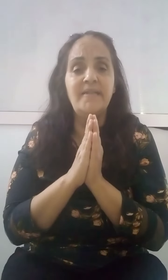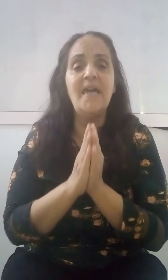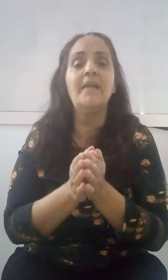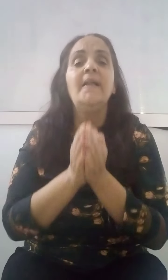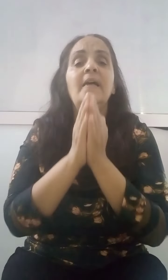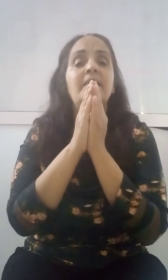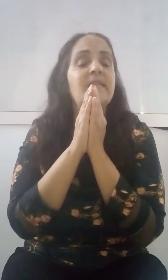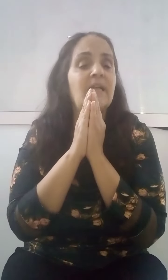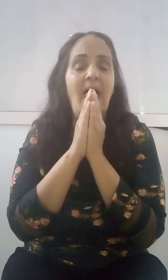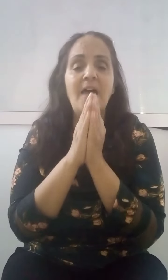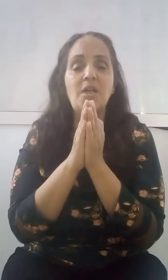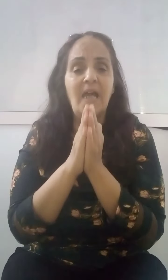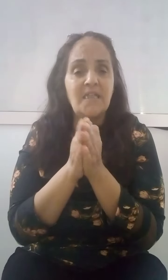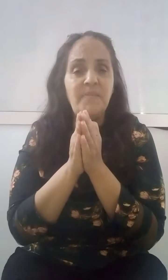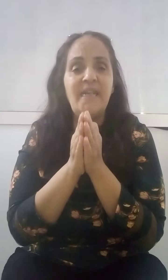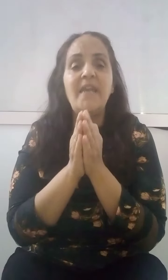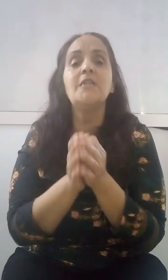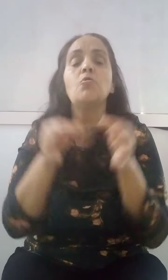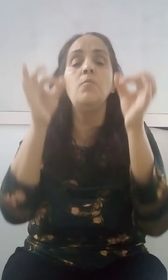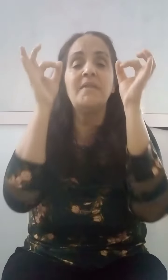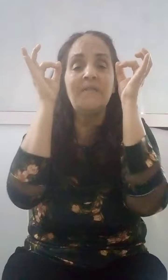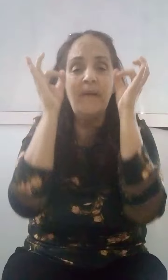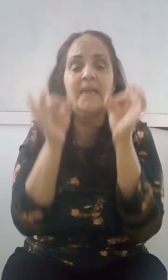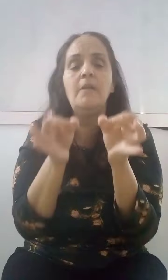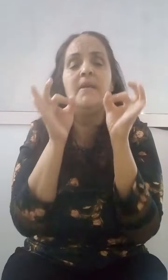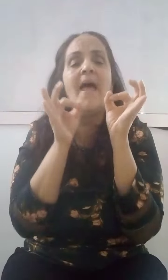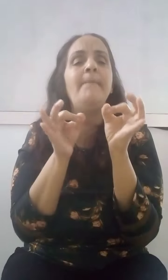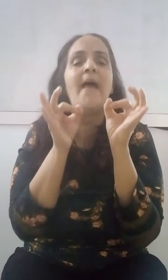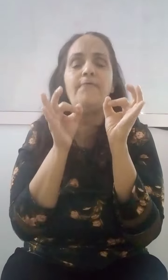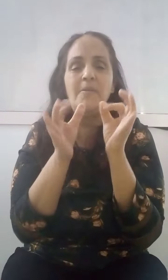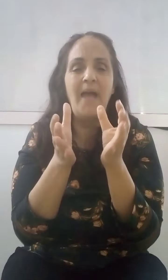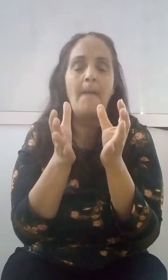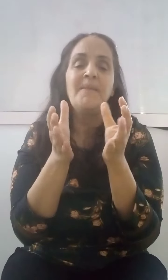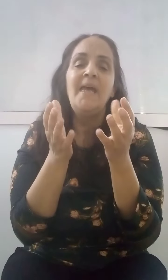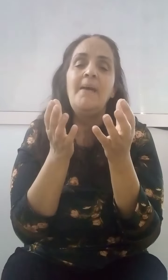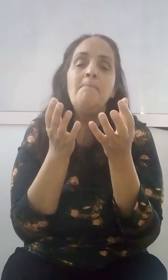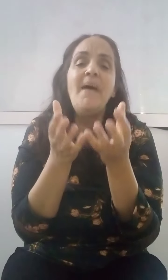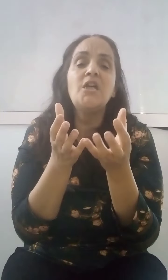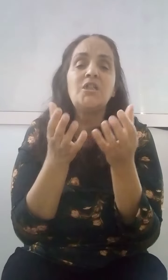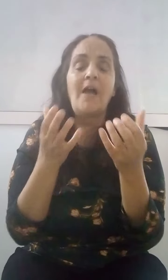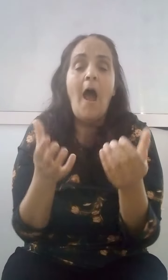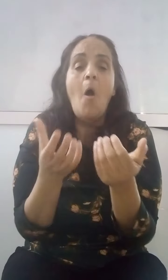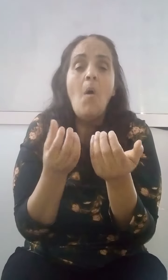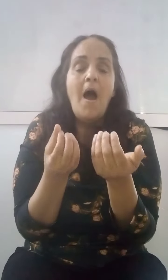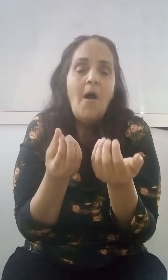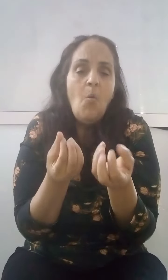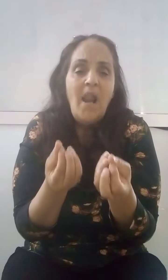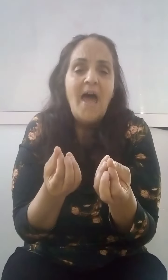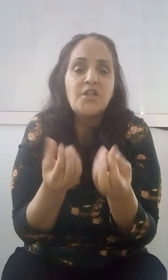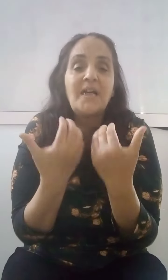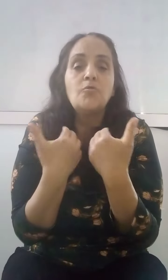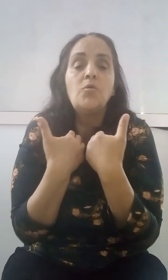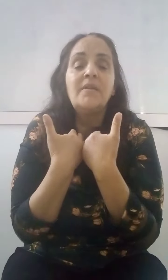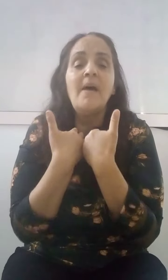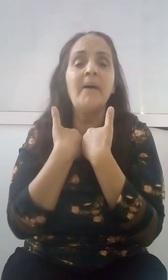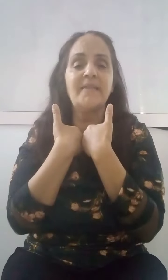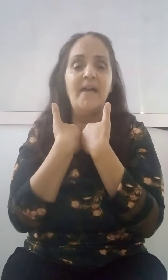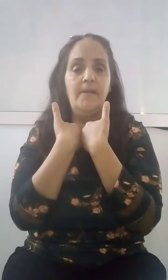نبينه ومستمتلك منها مئة في مئة أول شيء تكون تقتنع